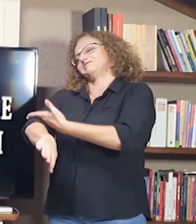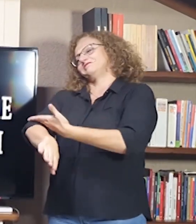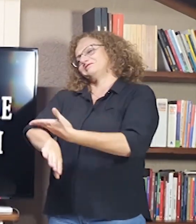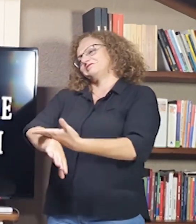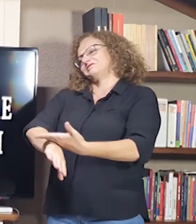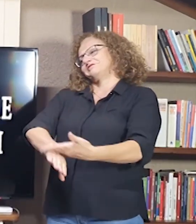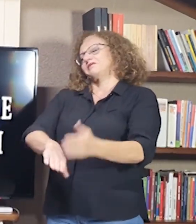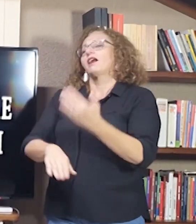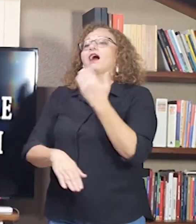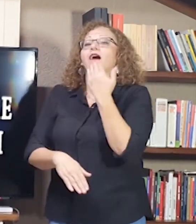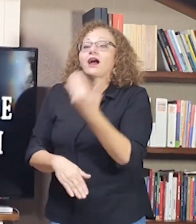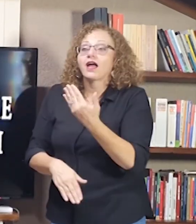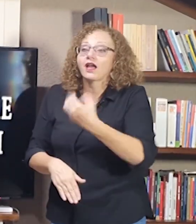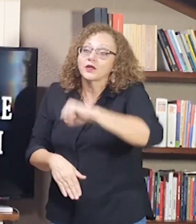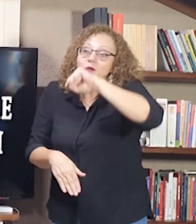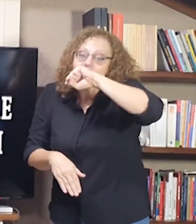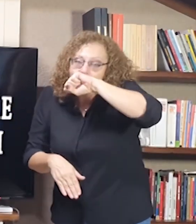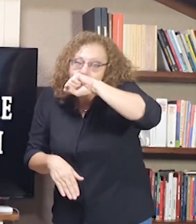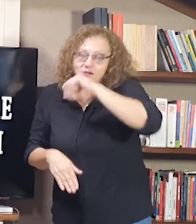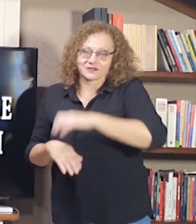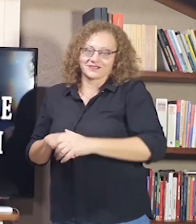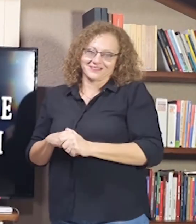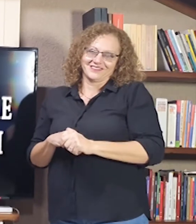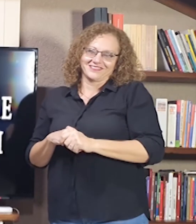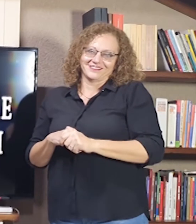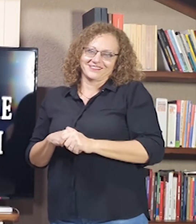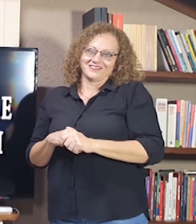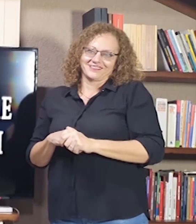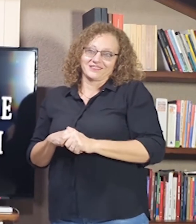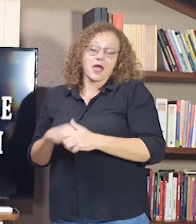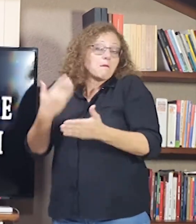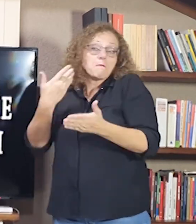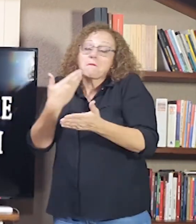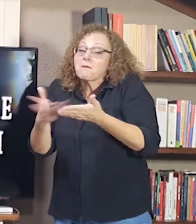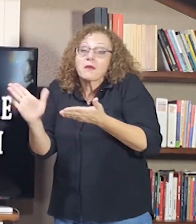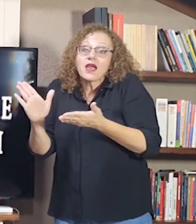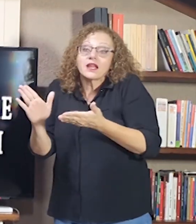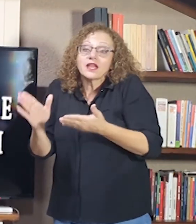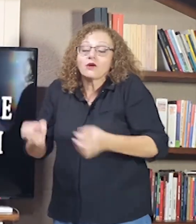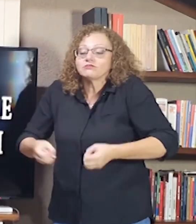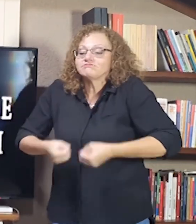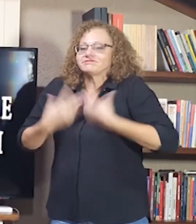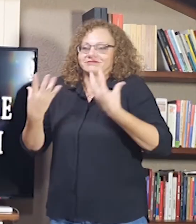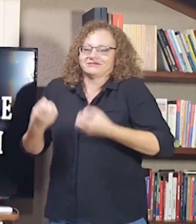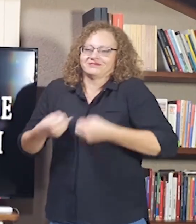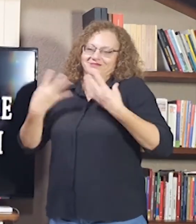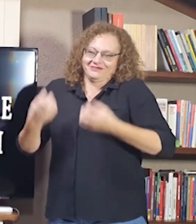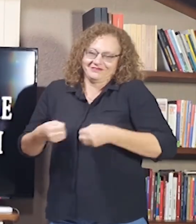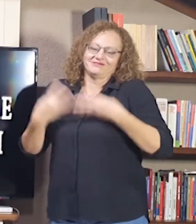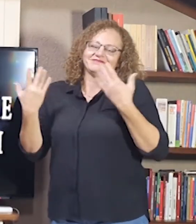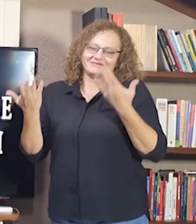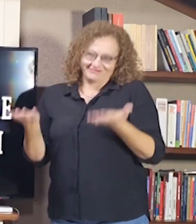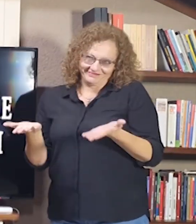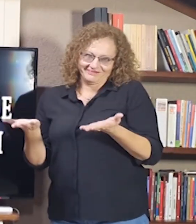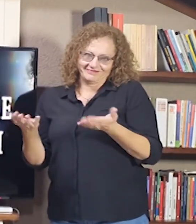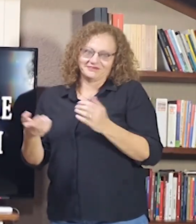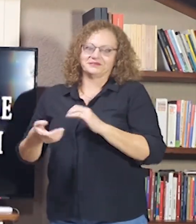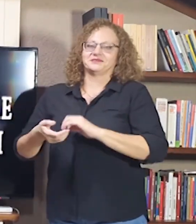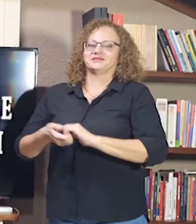Mas, antigamente, pedia-se a benção. E, a partir disso, foi se dando essa forma